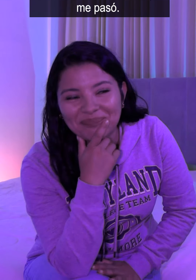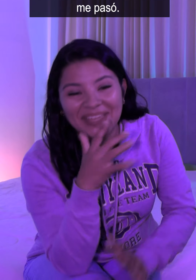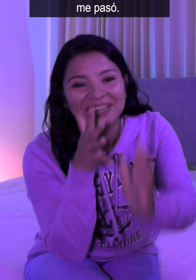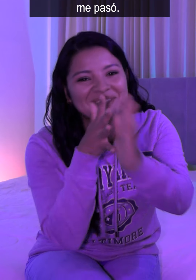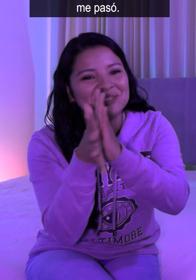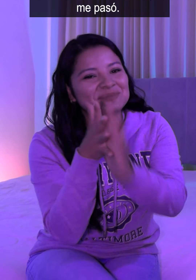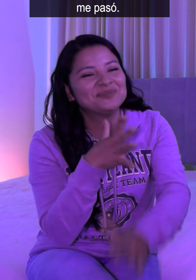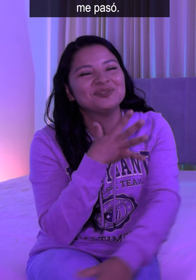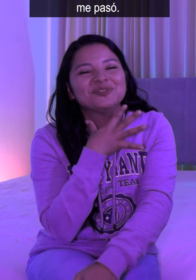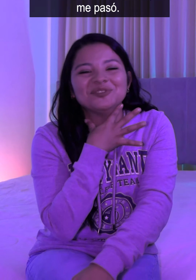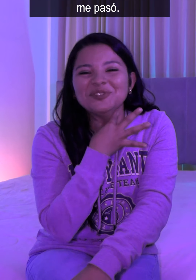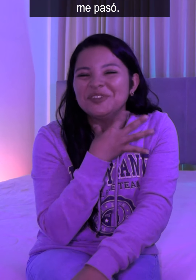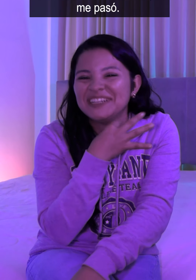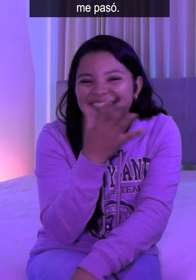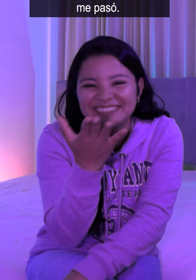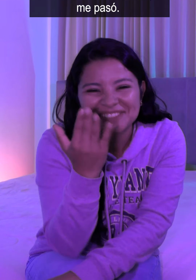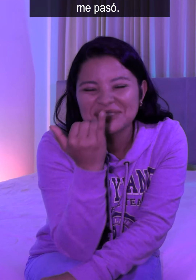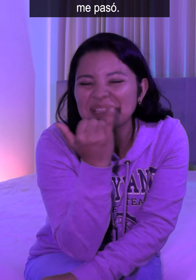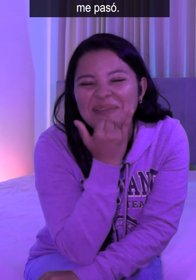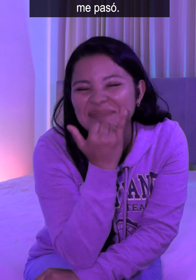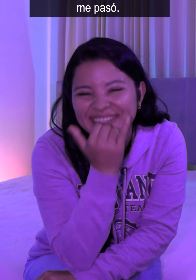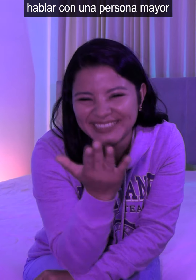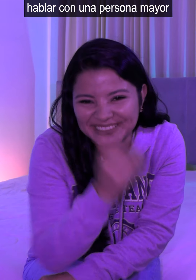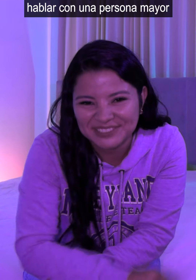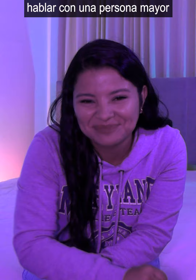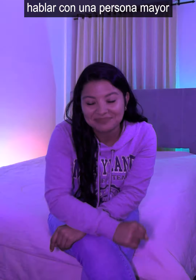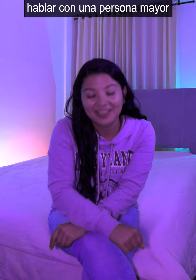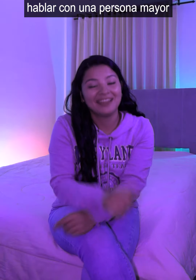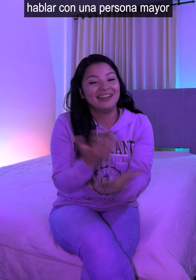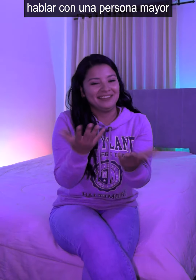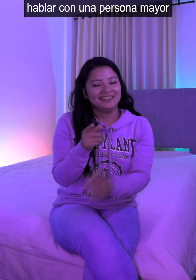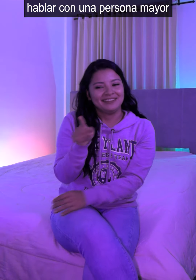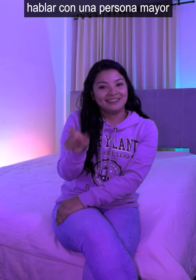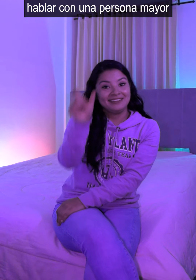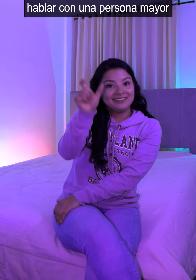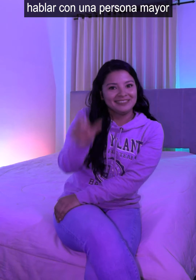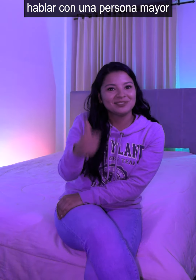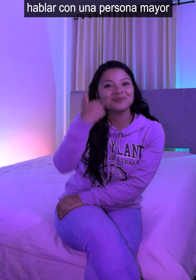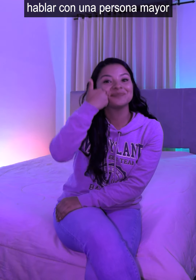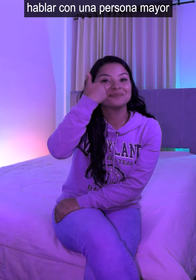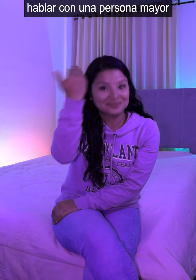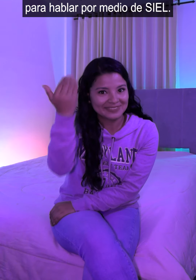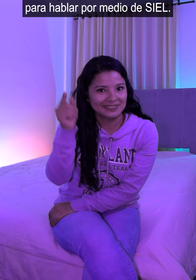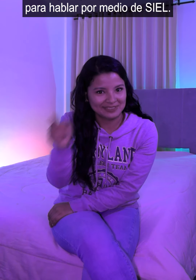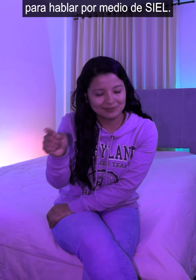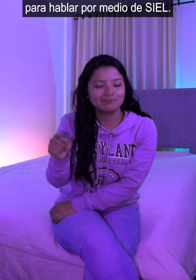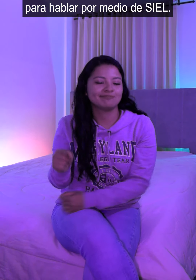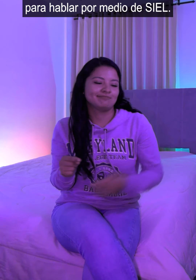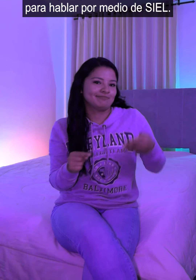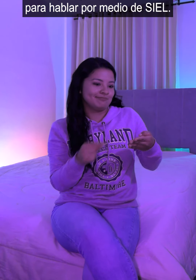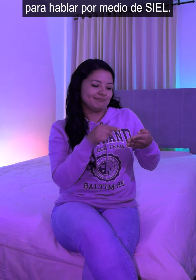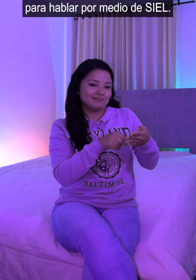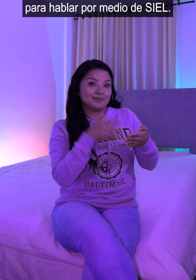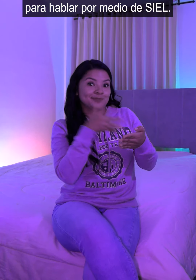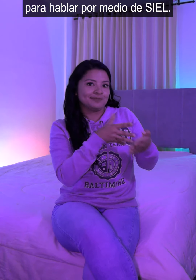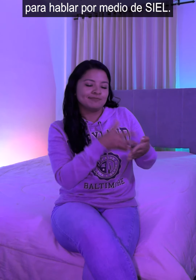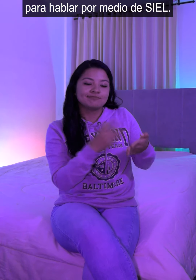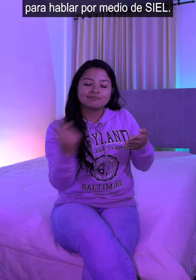...si les contara el chasco que me pasó. Imagínense que un día quería hablar con una persona mayor y saqué el celular para hablar por medio deseado.